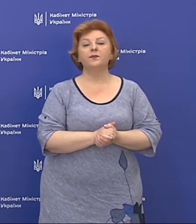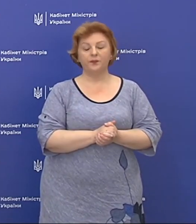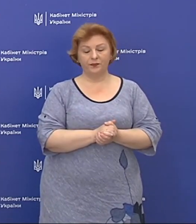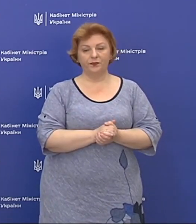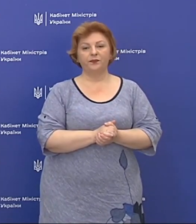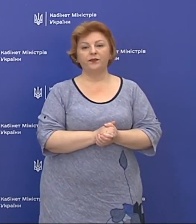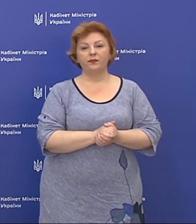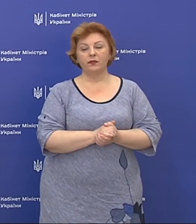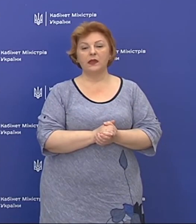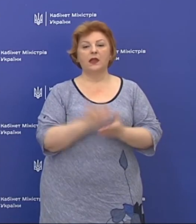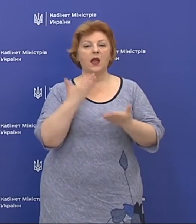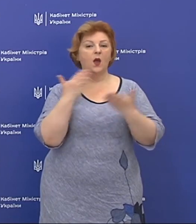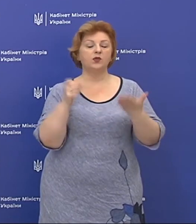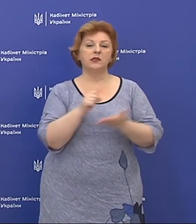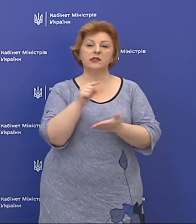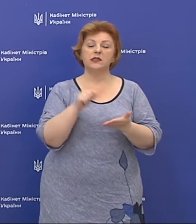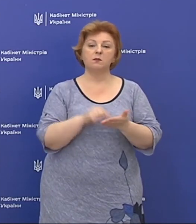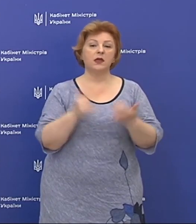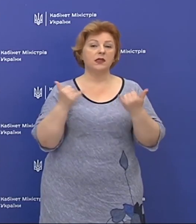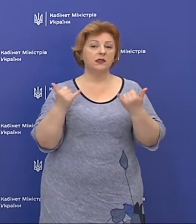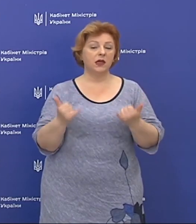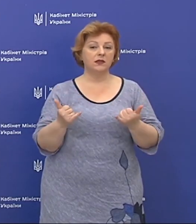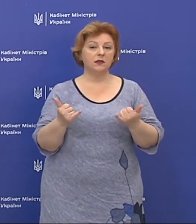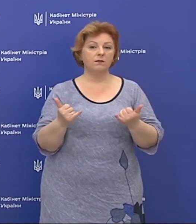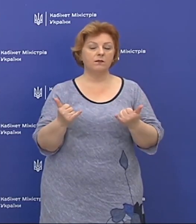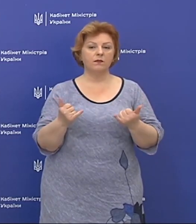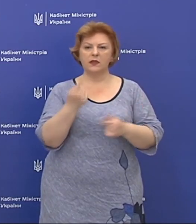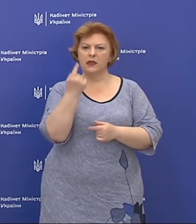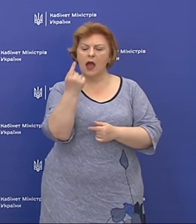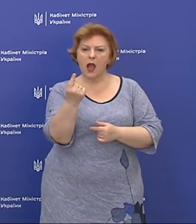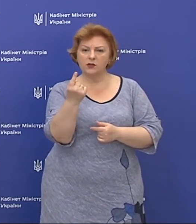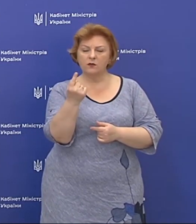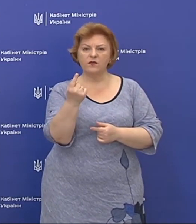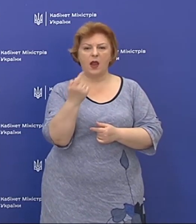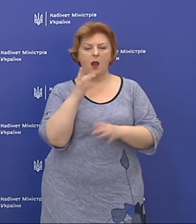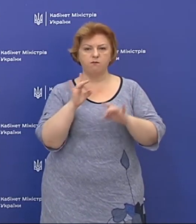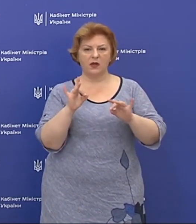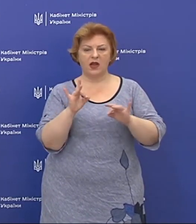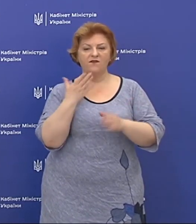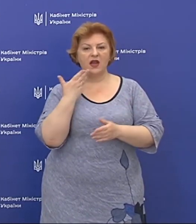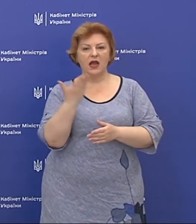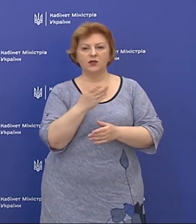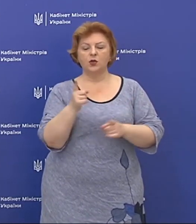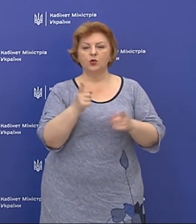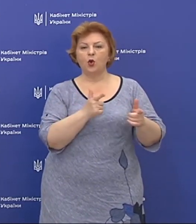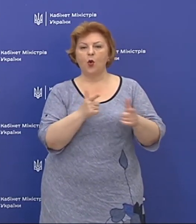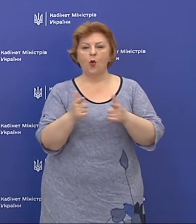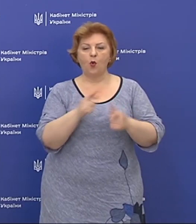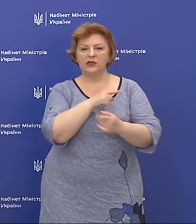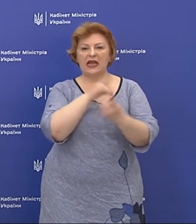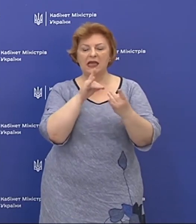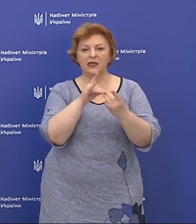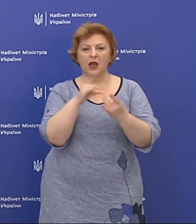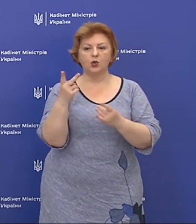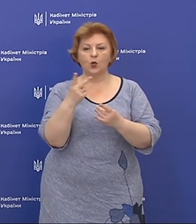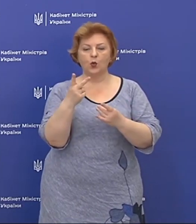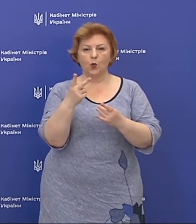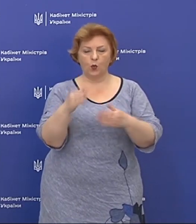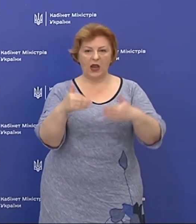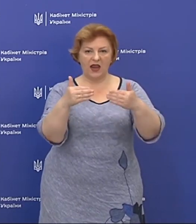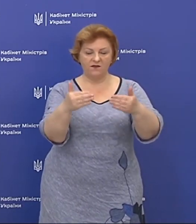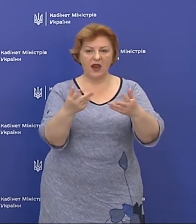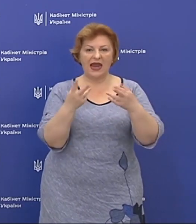Дякуємо. І останнє запитання на сьогодні. На одному із бритингів ви заявляли, що готуєте лікарня 2 хвилі для